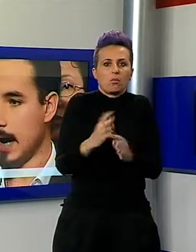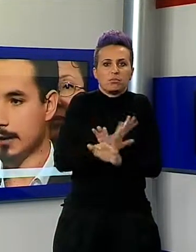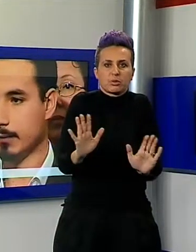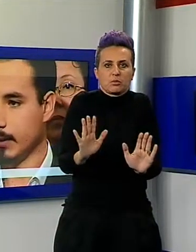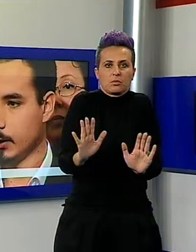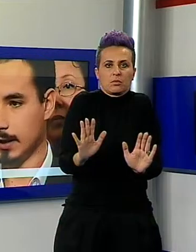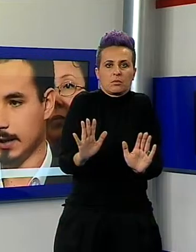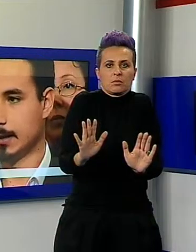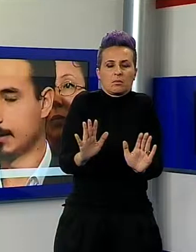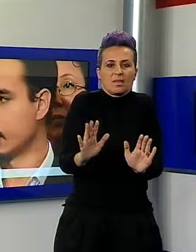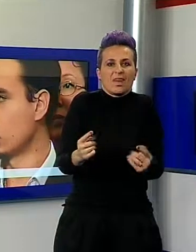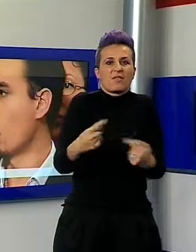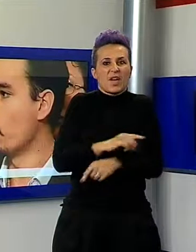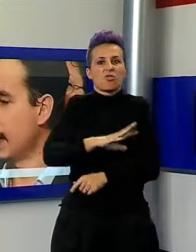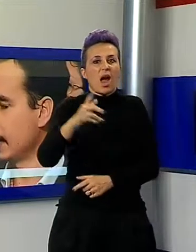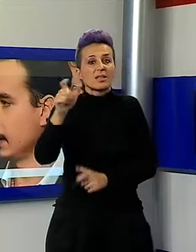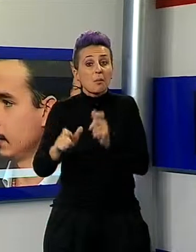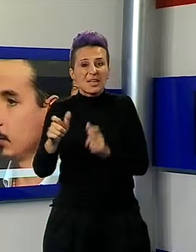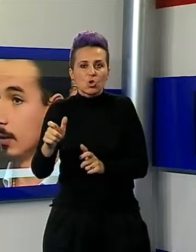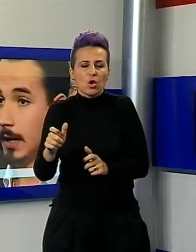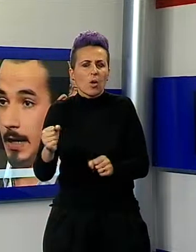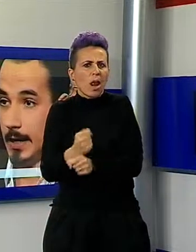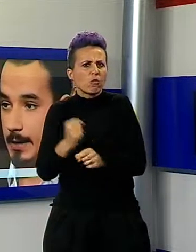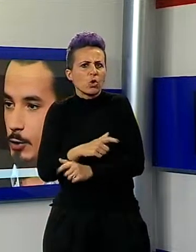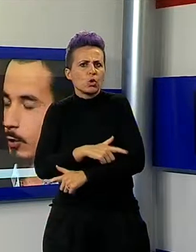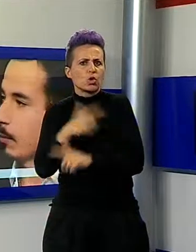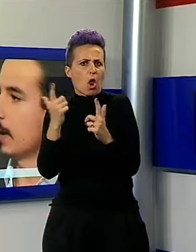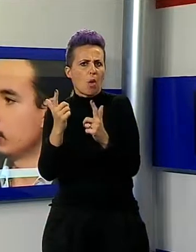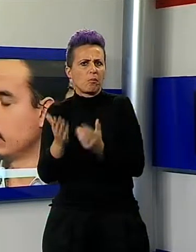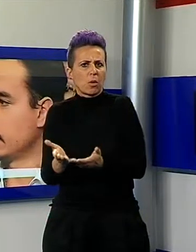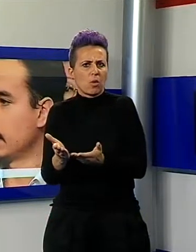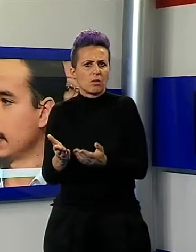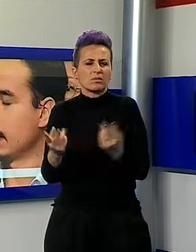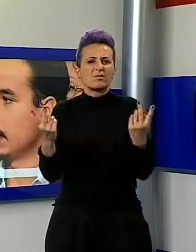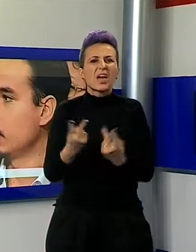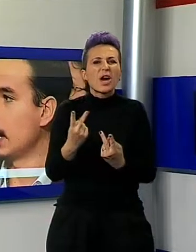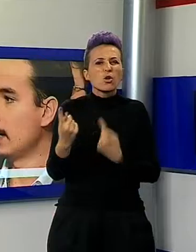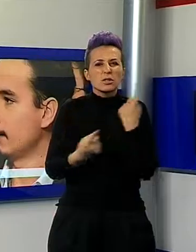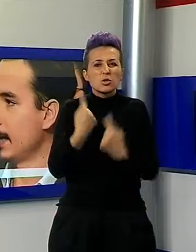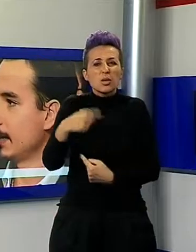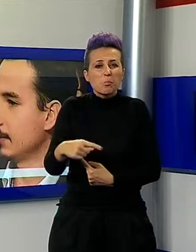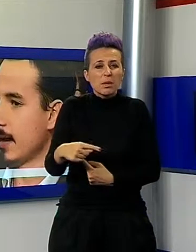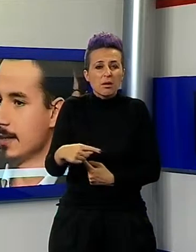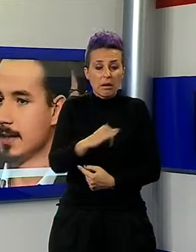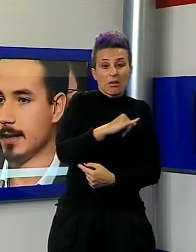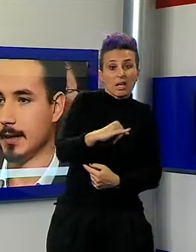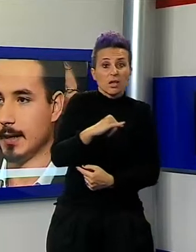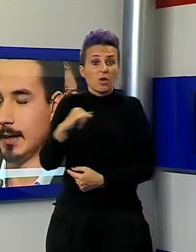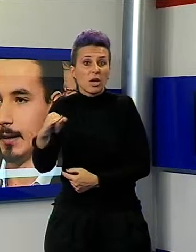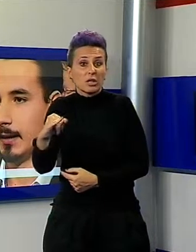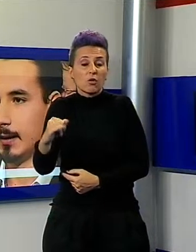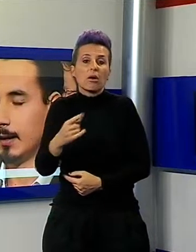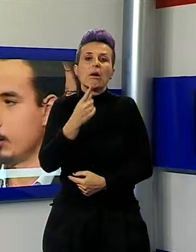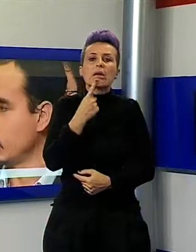svolgere, altre invece che sono oberate di lavoro. Ci troviamo male tutti, perché chi non ha niente da fare si